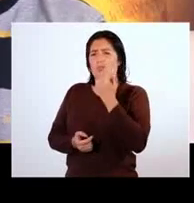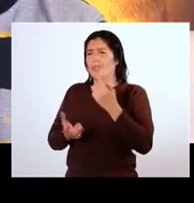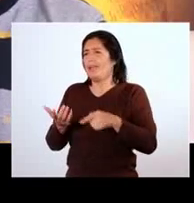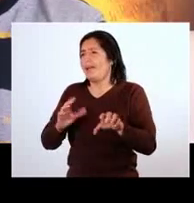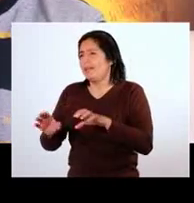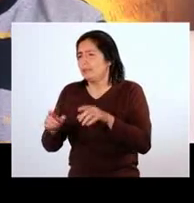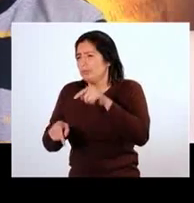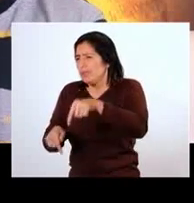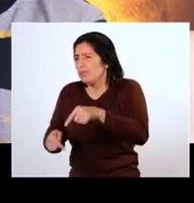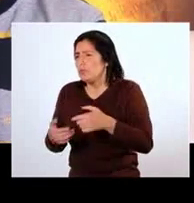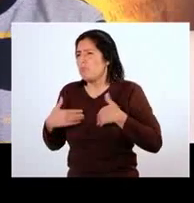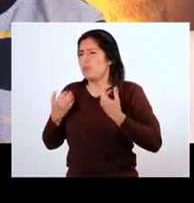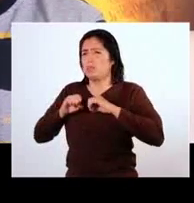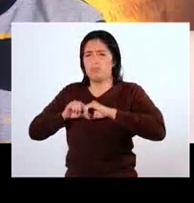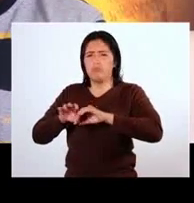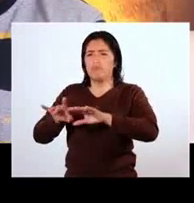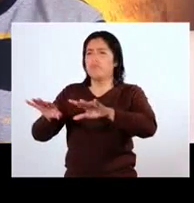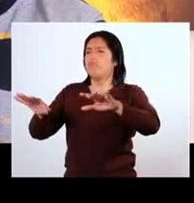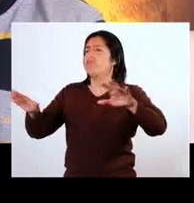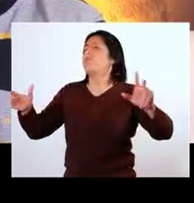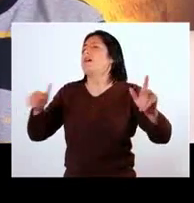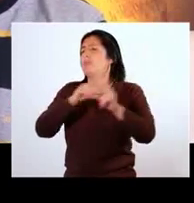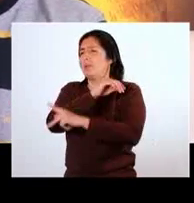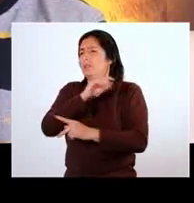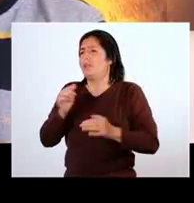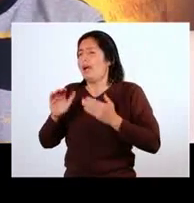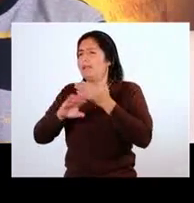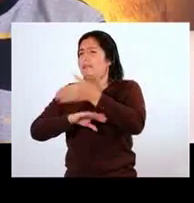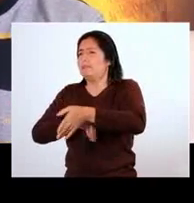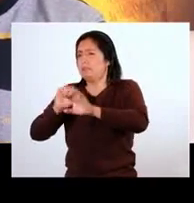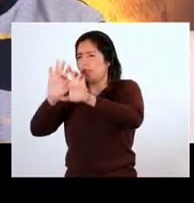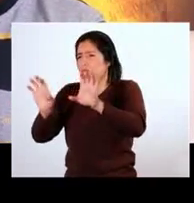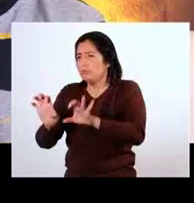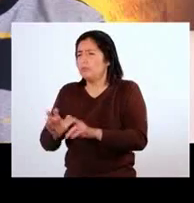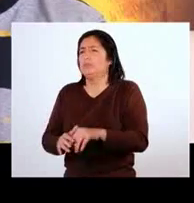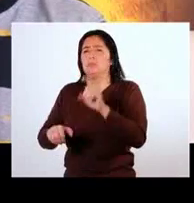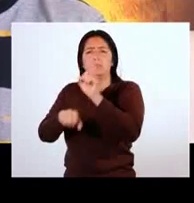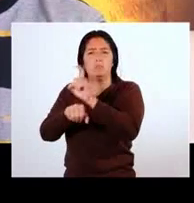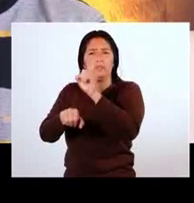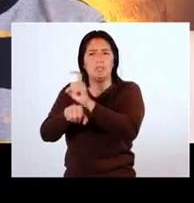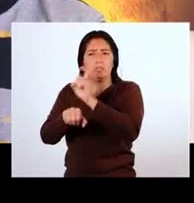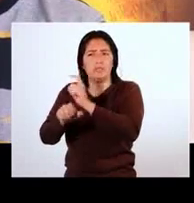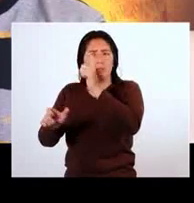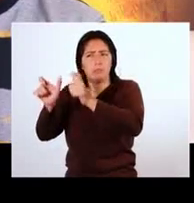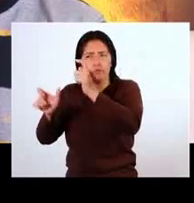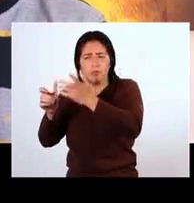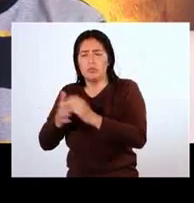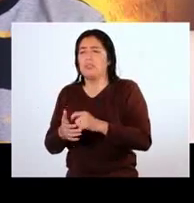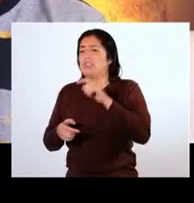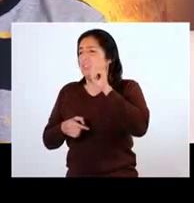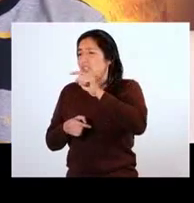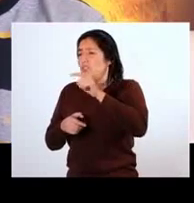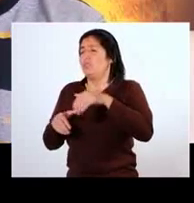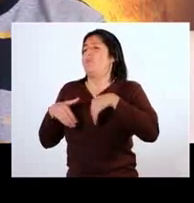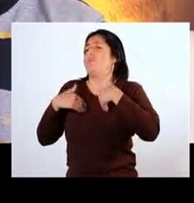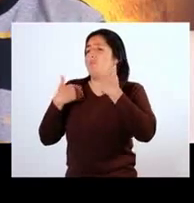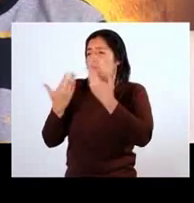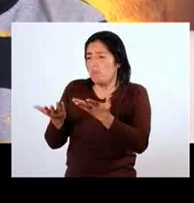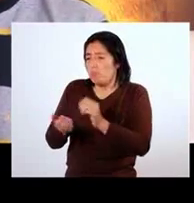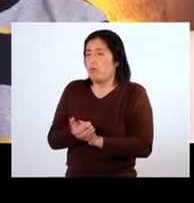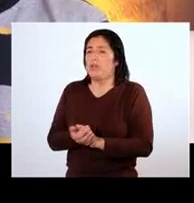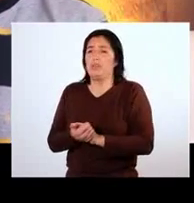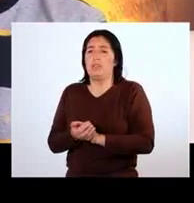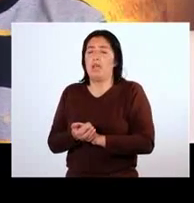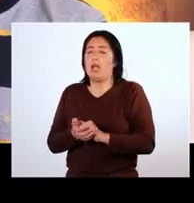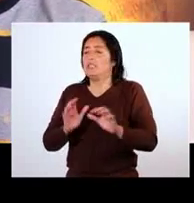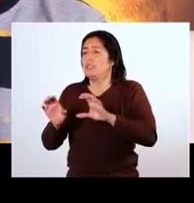y esto puede ser distribuido a todo el país a través de la computadora. Entonces, se puede capacitar gente y la redundancia en esto va a hacer